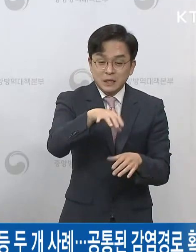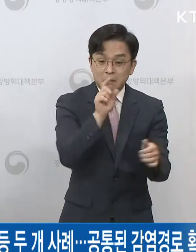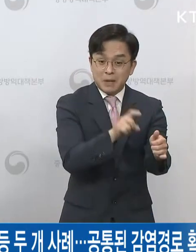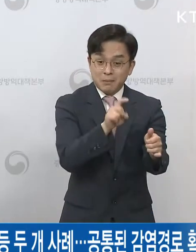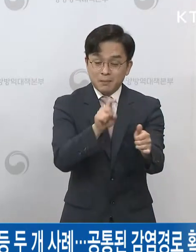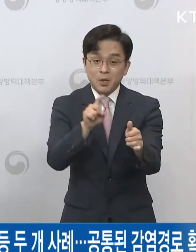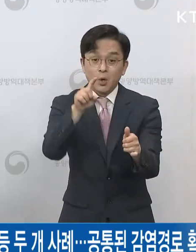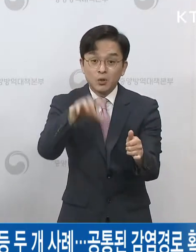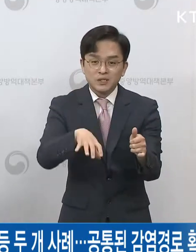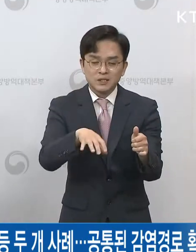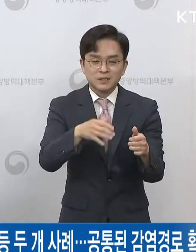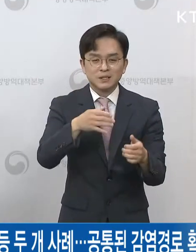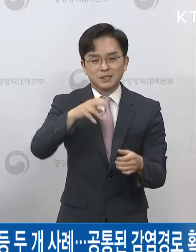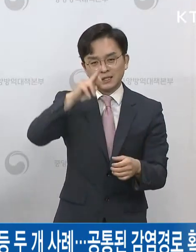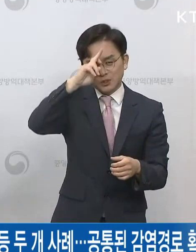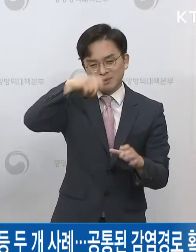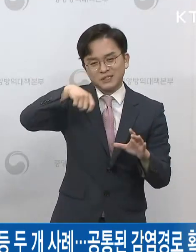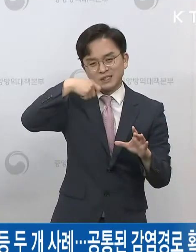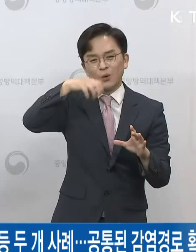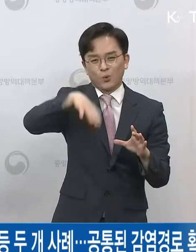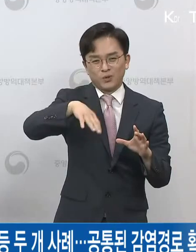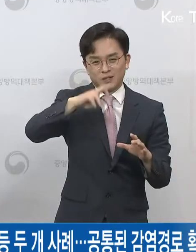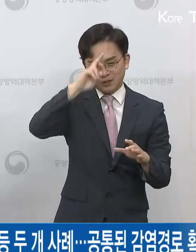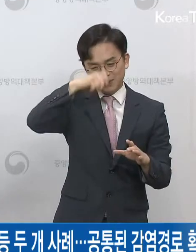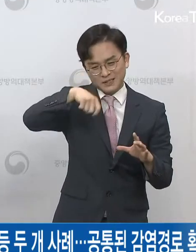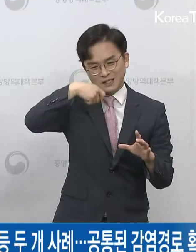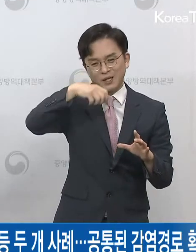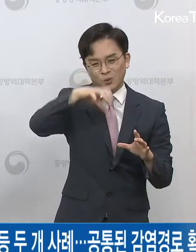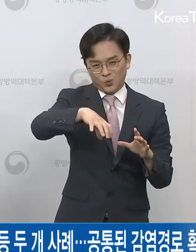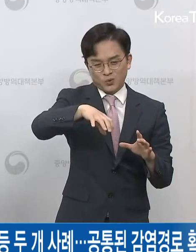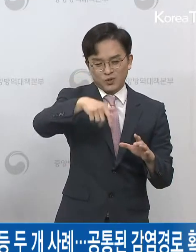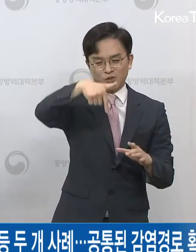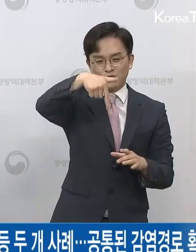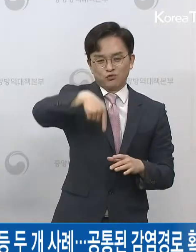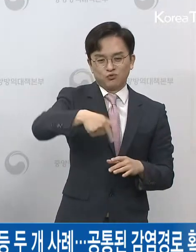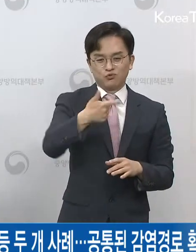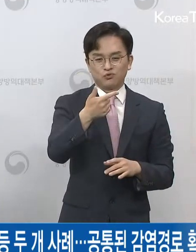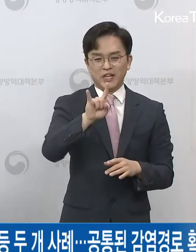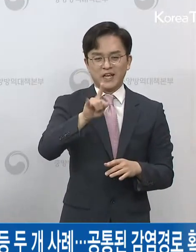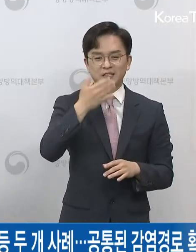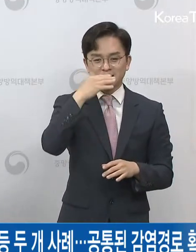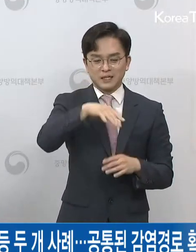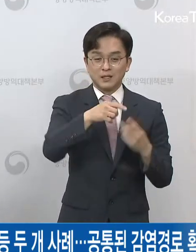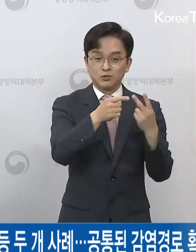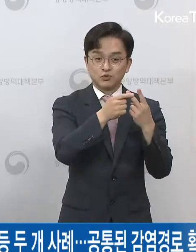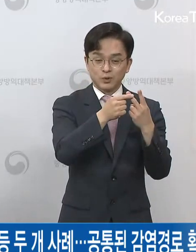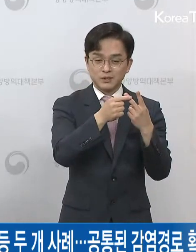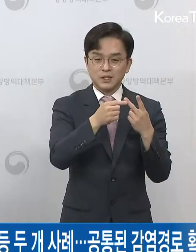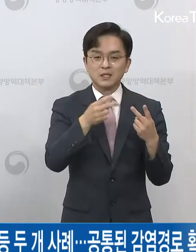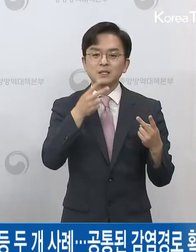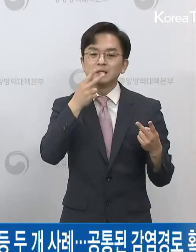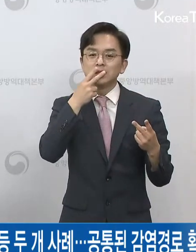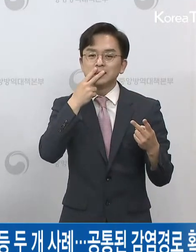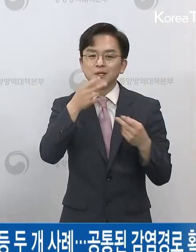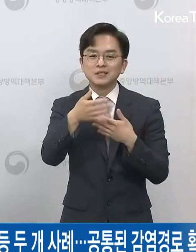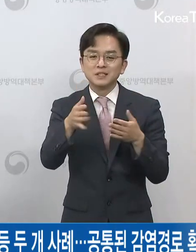하실 때는 어쨌든 마스크를 벗으셔야 되기 때문에 구내 식당과 그 다음에 흡연실인 경우에도 또